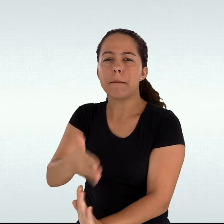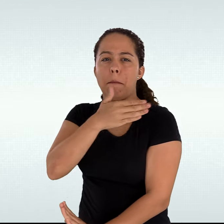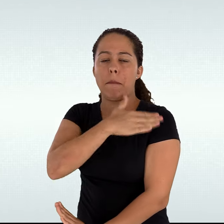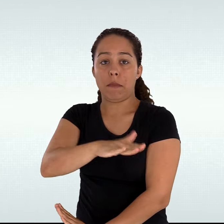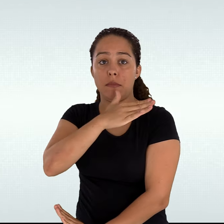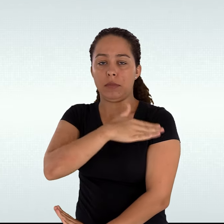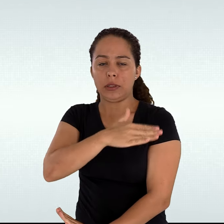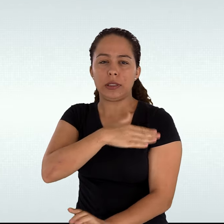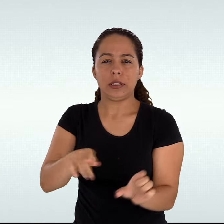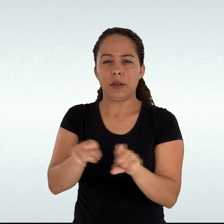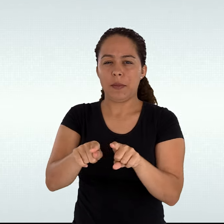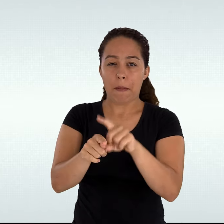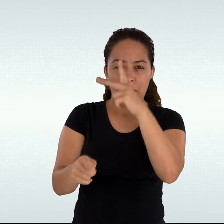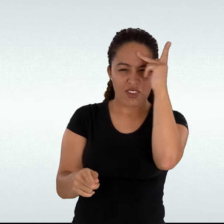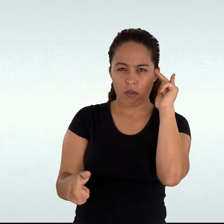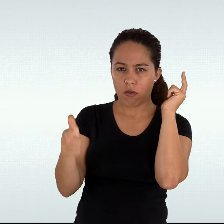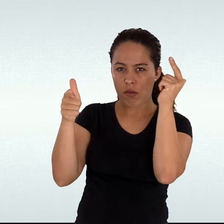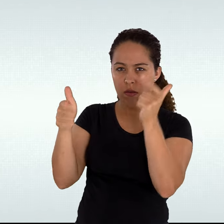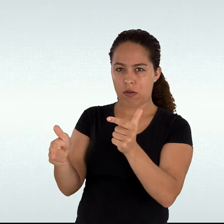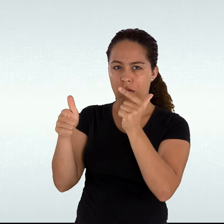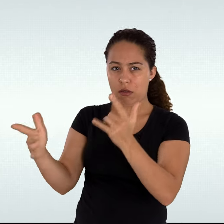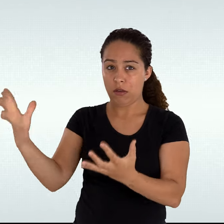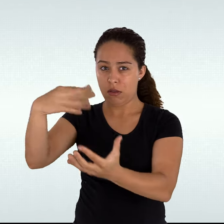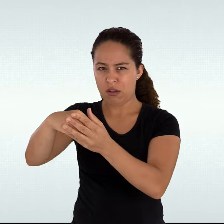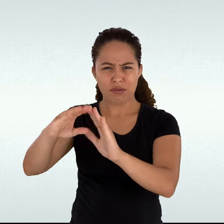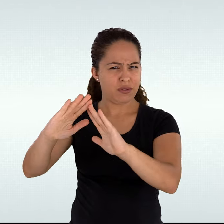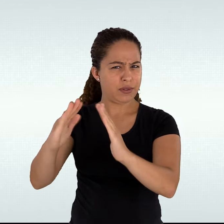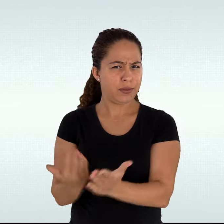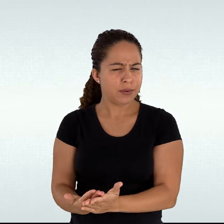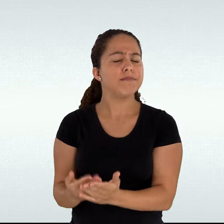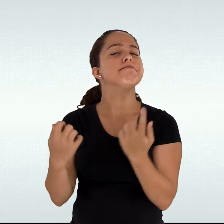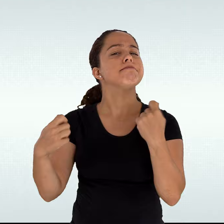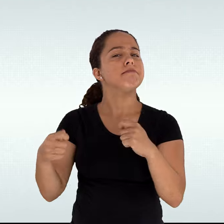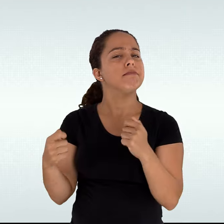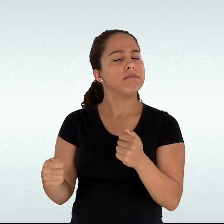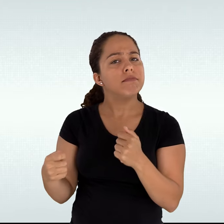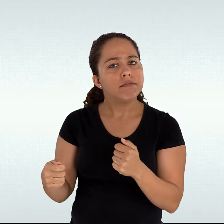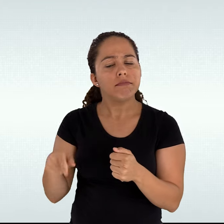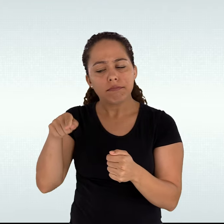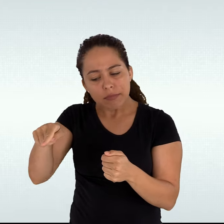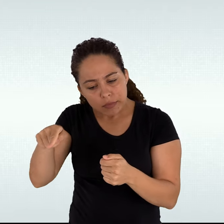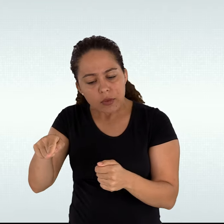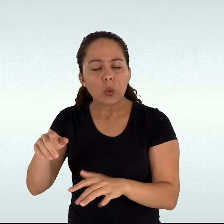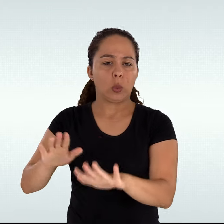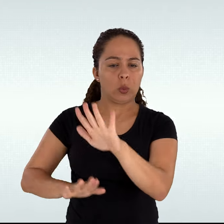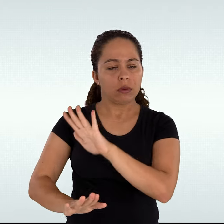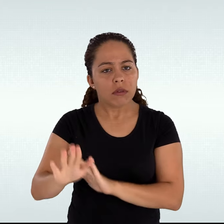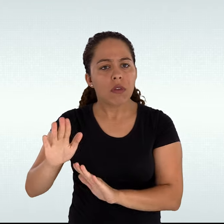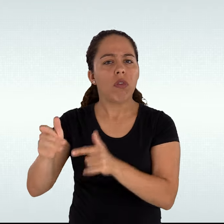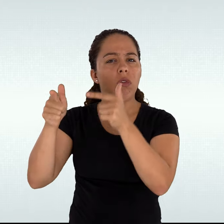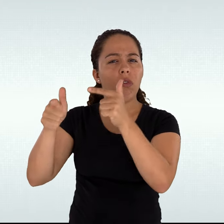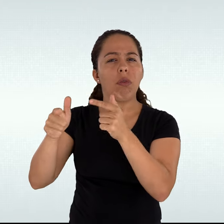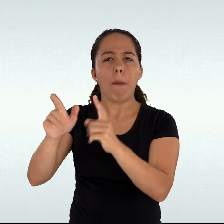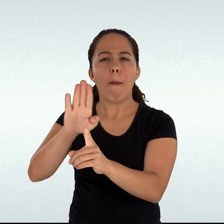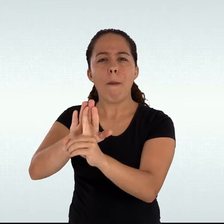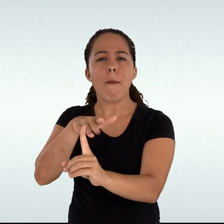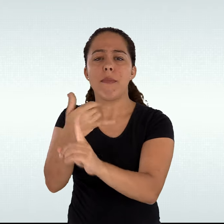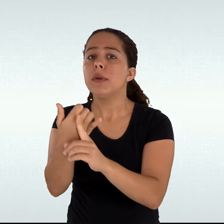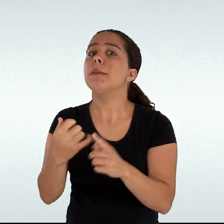o preconceito e as práticas de intolerância, que no âmbito da escola, são fatores relevantes de evasão